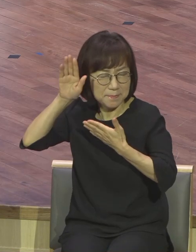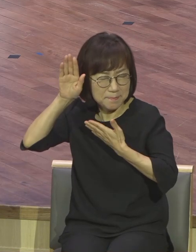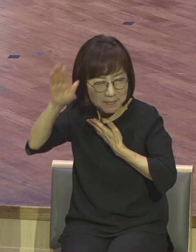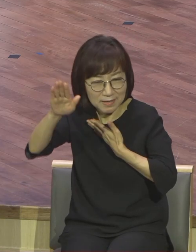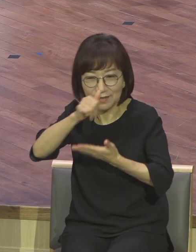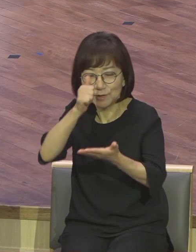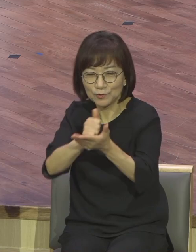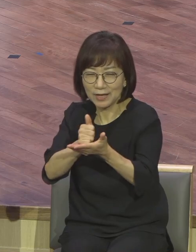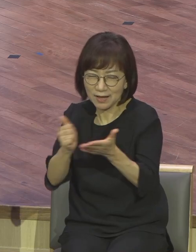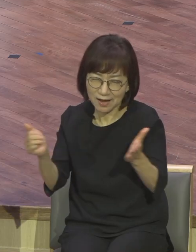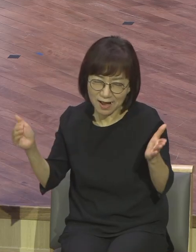십자가에서 해결했습니다.